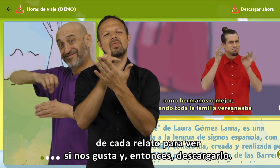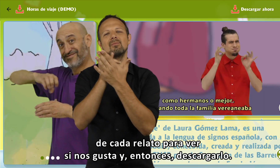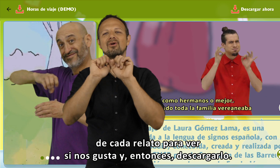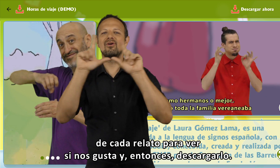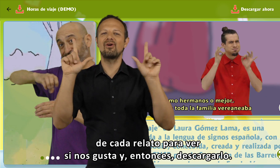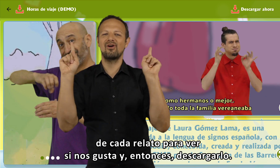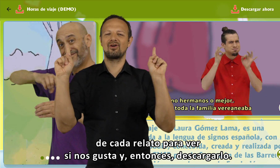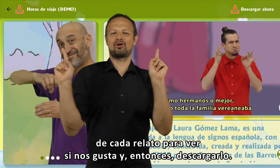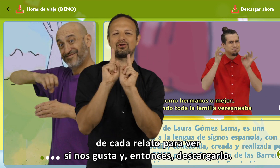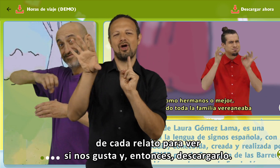entonces, descargarlo.